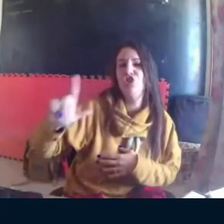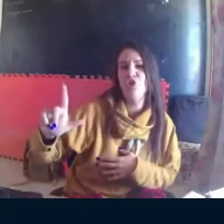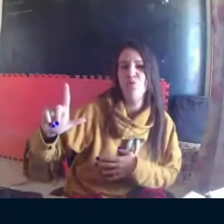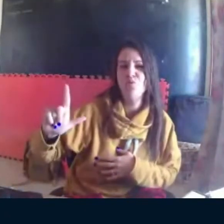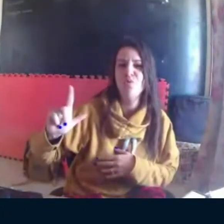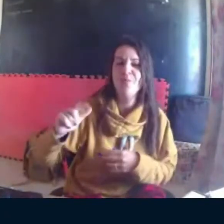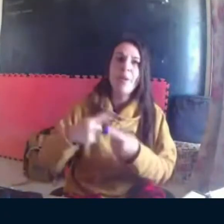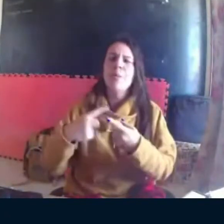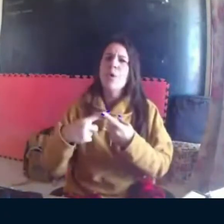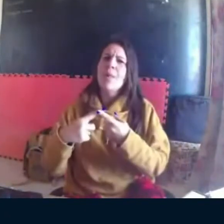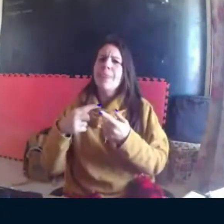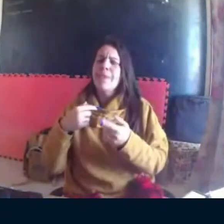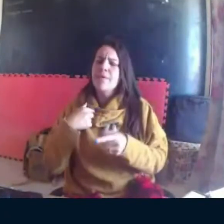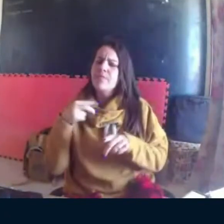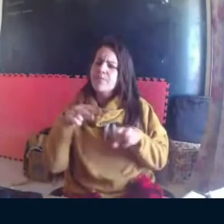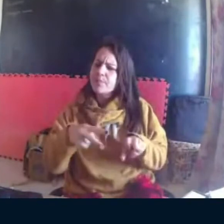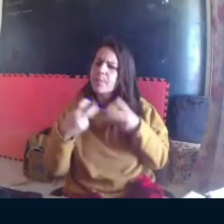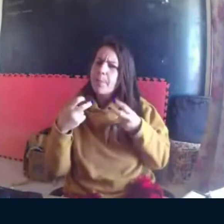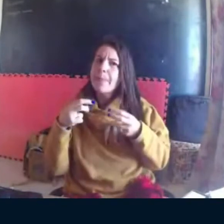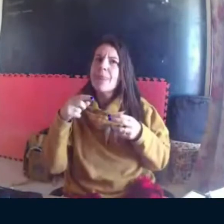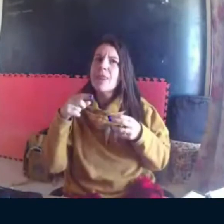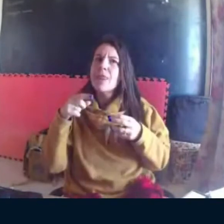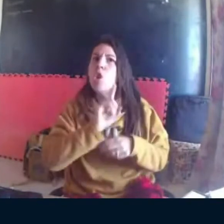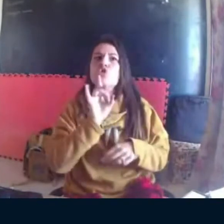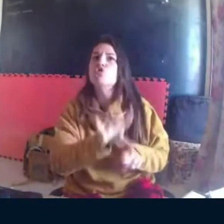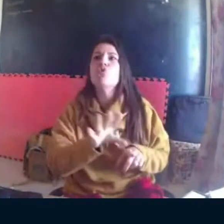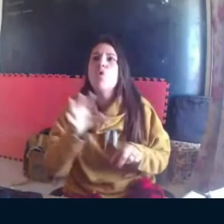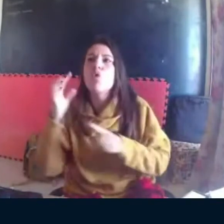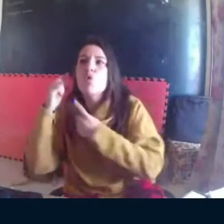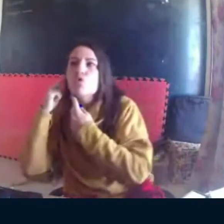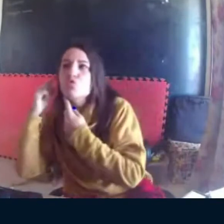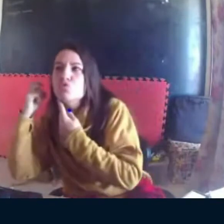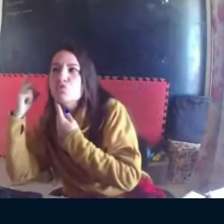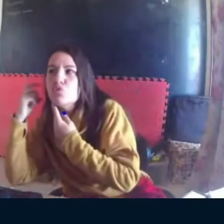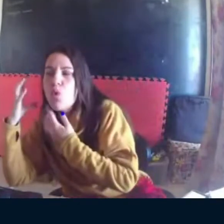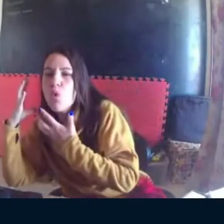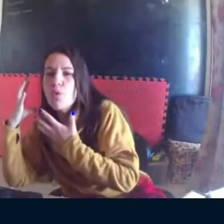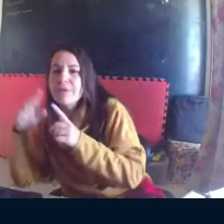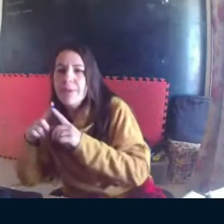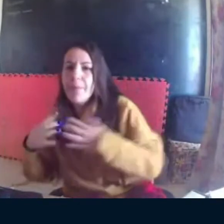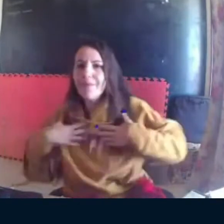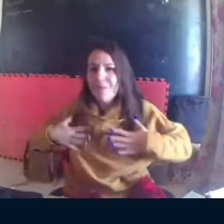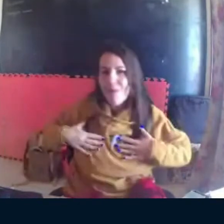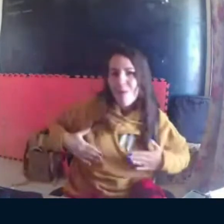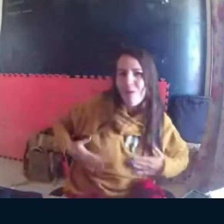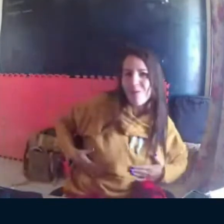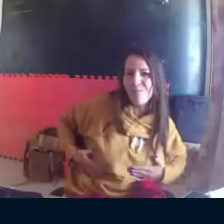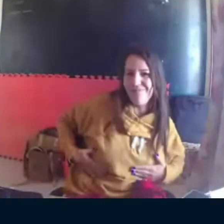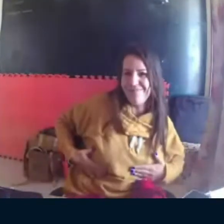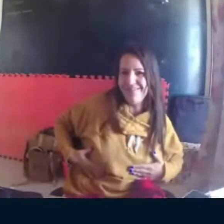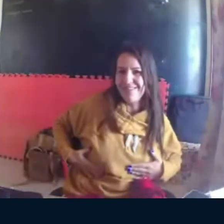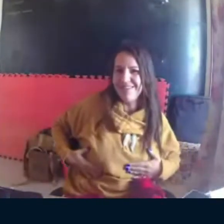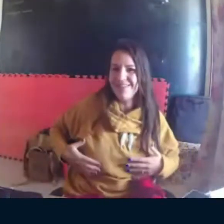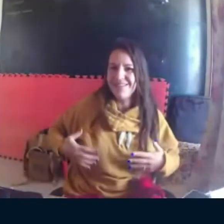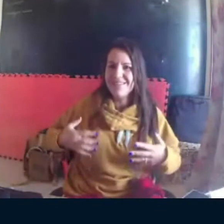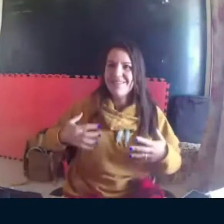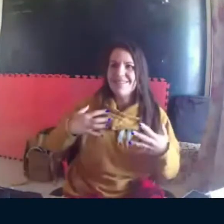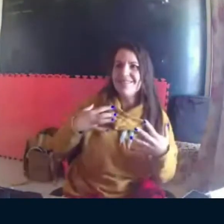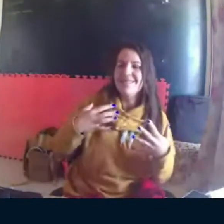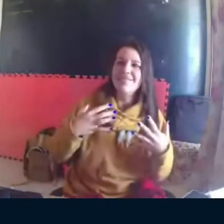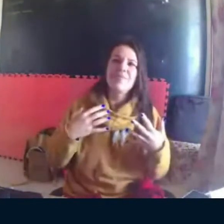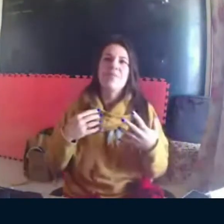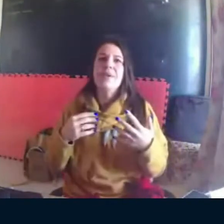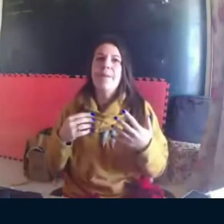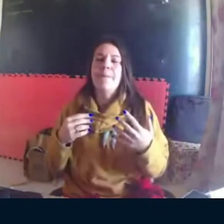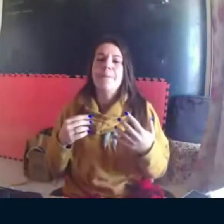artístico, ou vibratório, enfim, eu percebi que, várias vezes, você, porque, esse universo, não tem